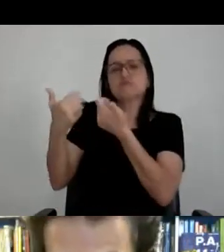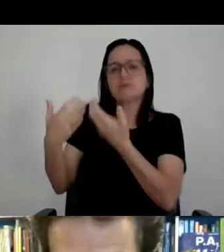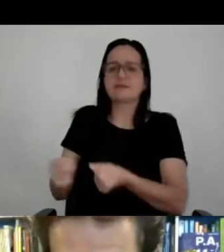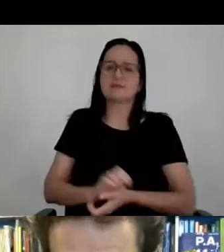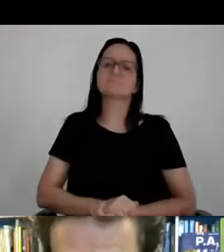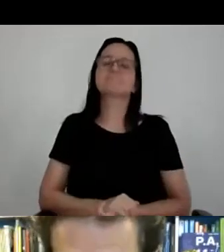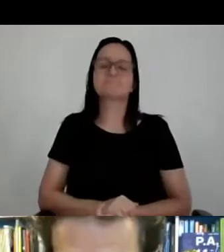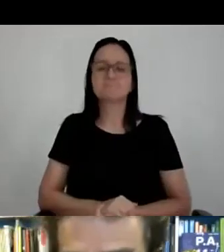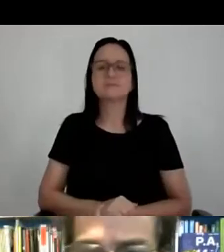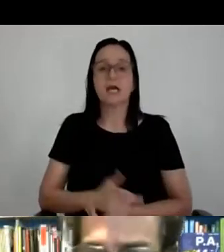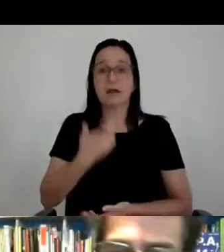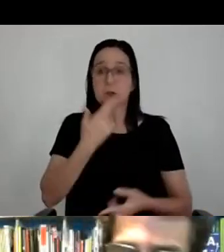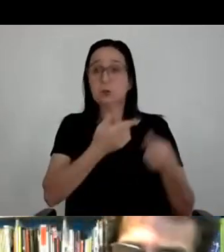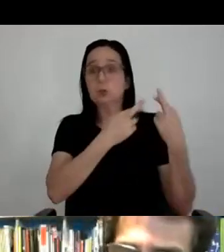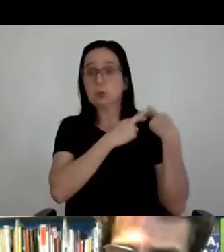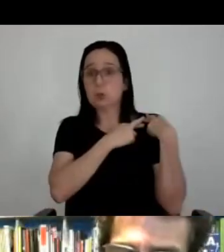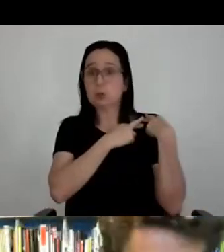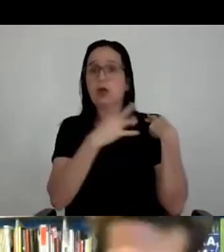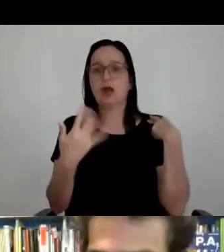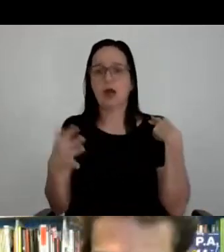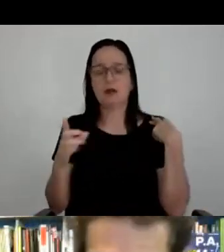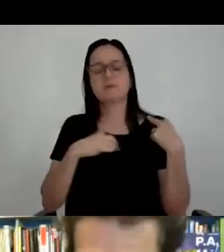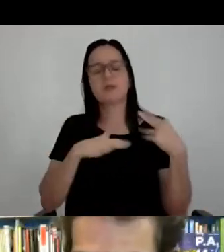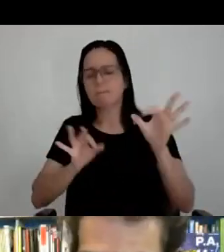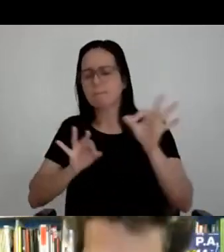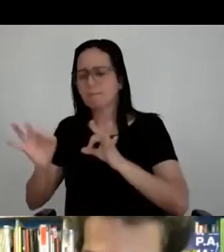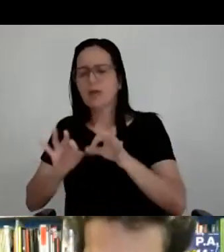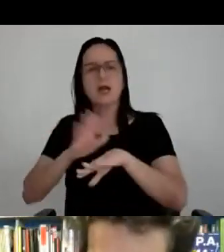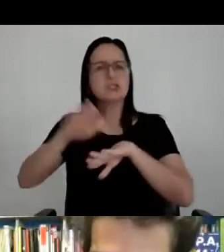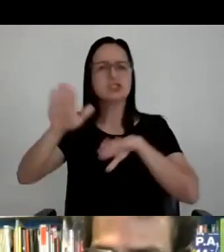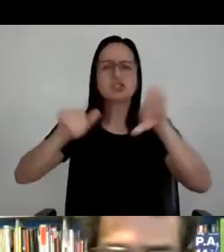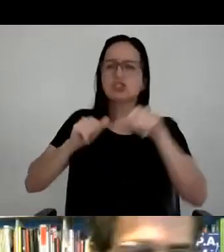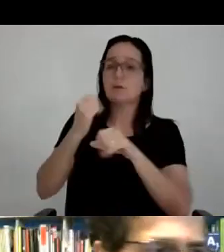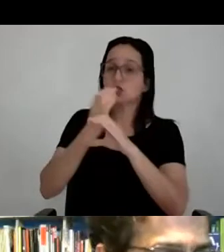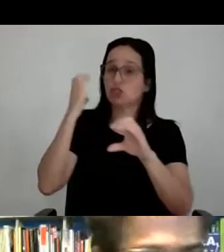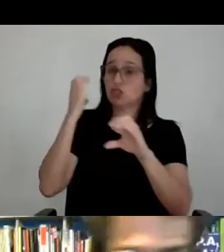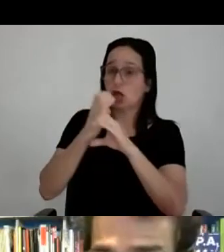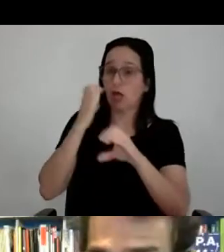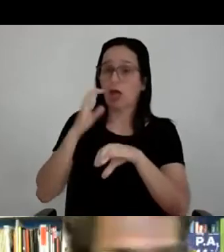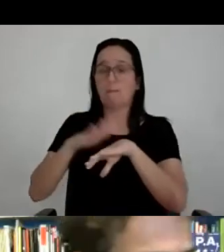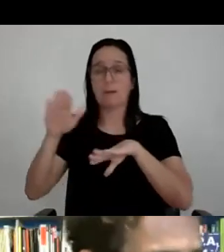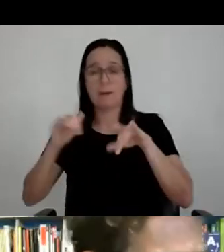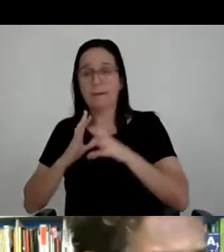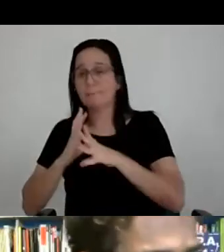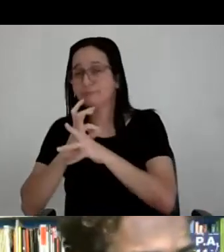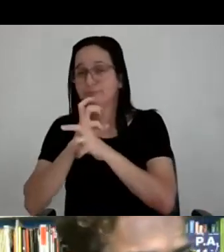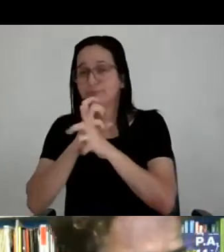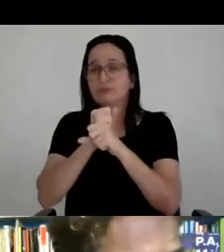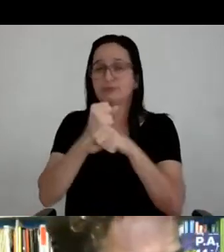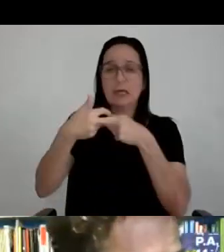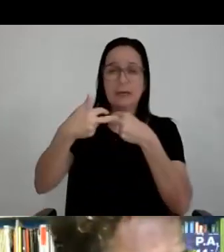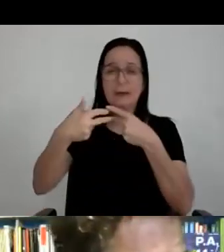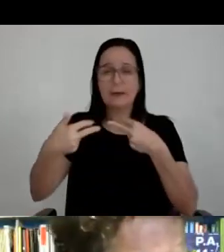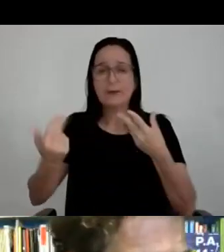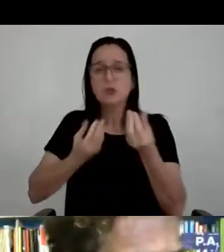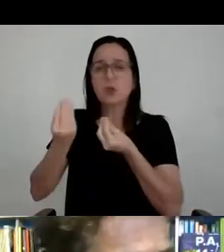esse negócio nas costas e fomos juntar engenheiros, começamos a procurar os nossos engenheiros calculistas e ver como é que vamos viabilizar essa